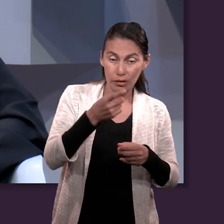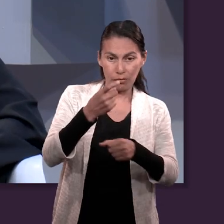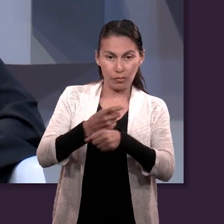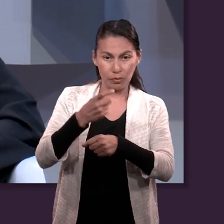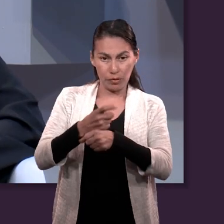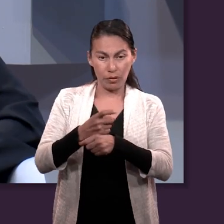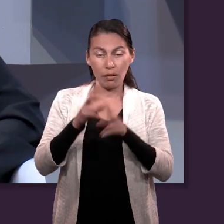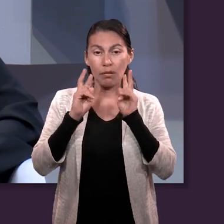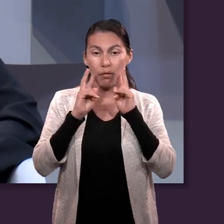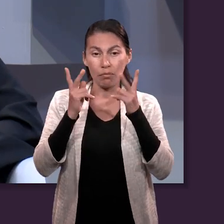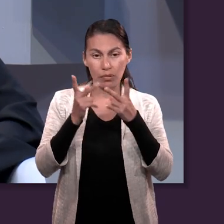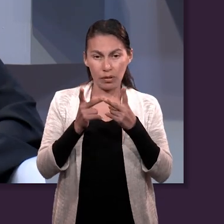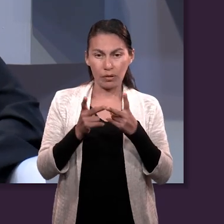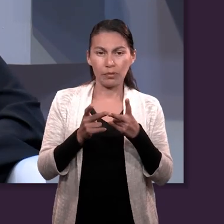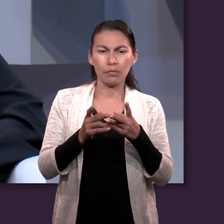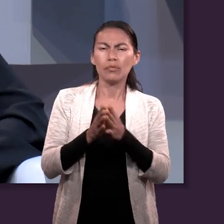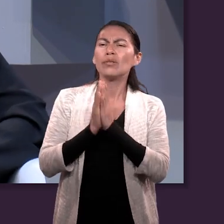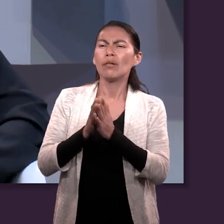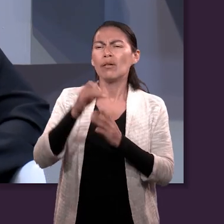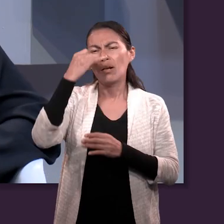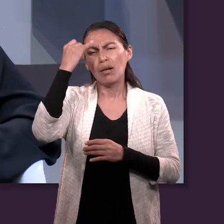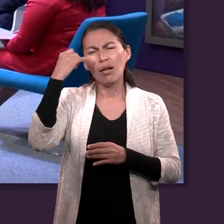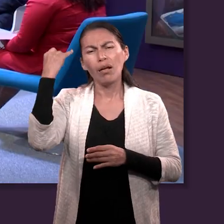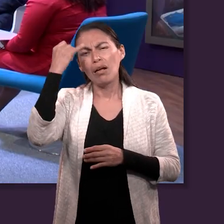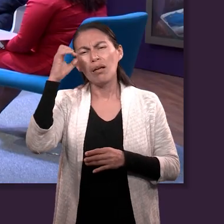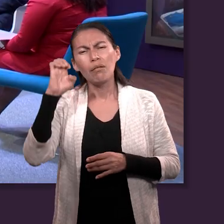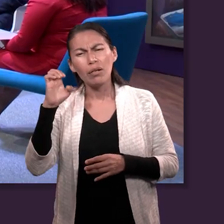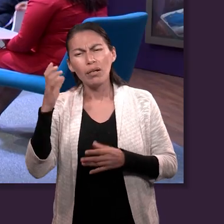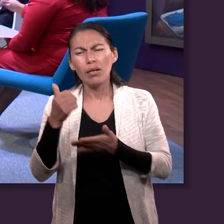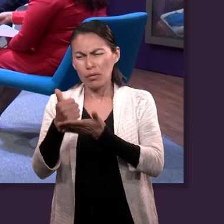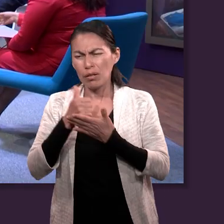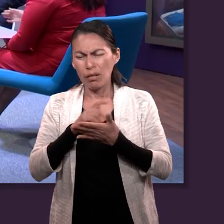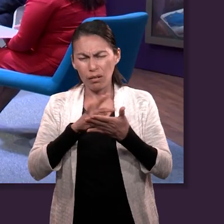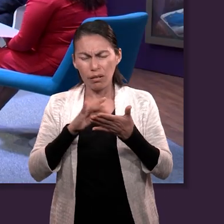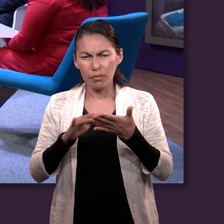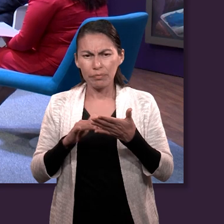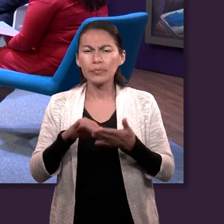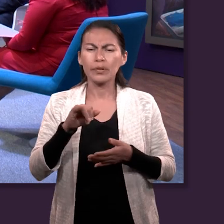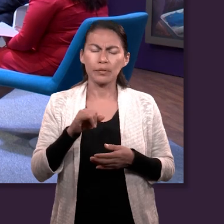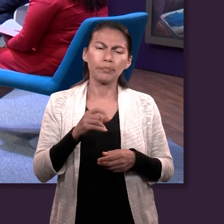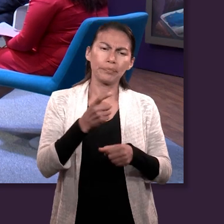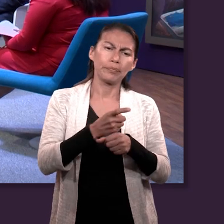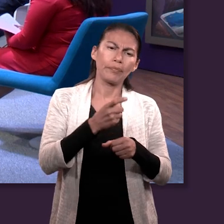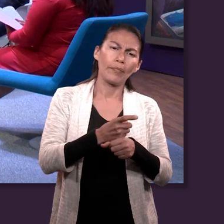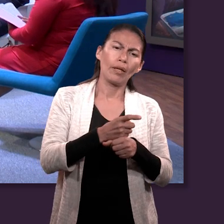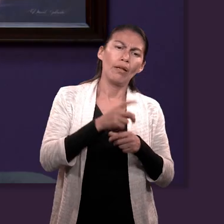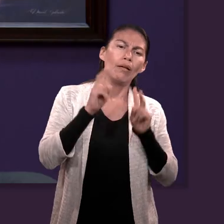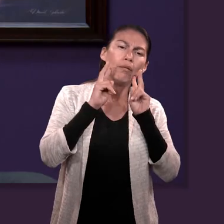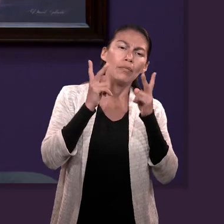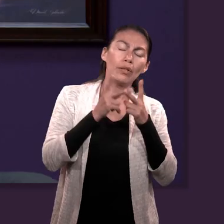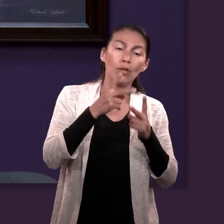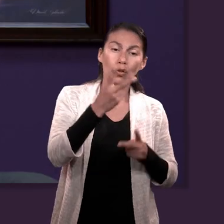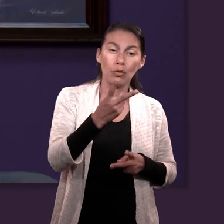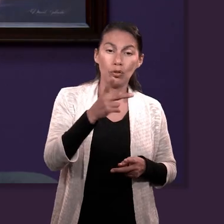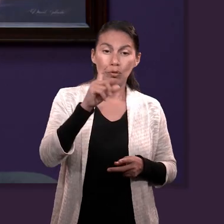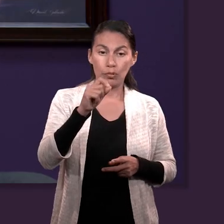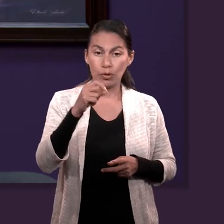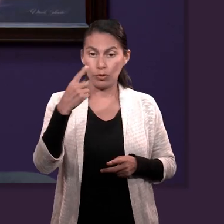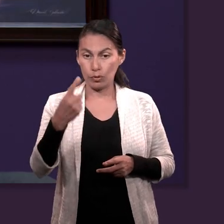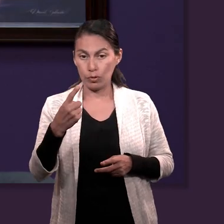en Primera de Pedro. Me gustaría que nos ayudas a leerla, Jaime, por favor. Sí, Primera de Pedro 2, 21 al